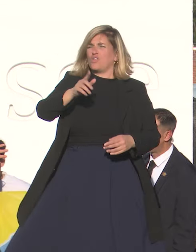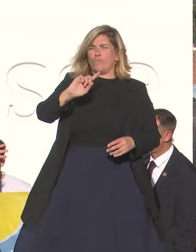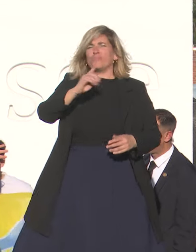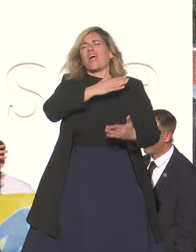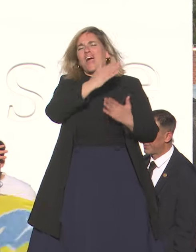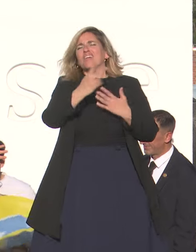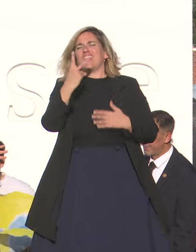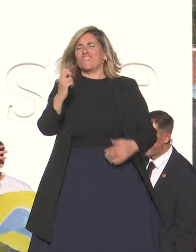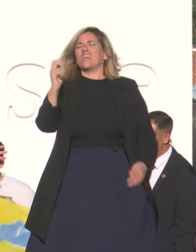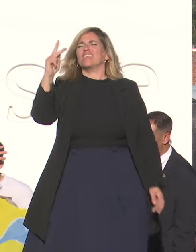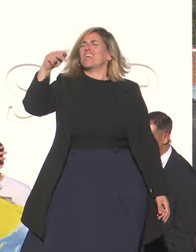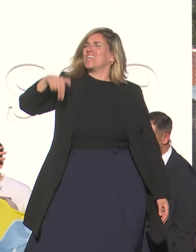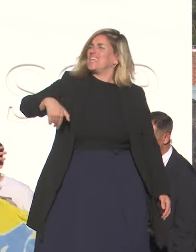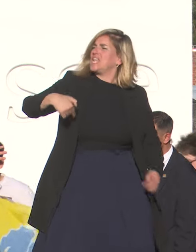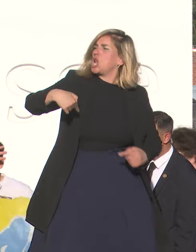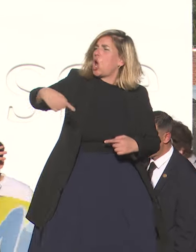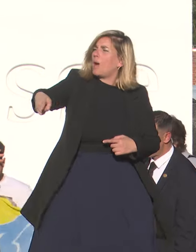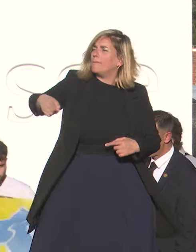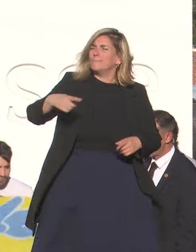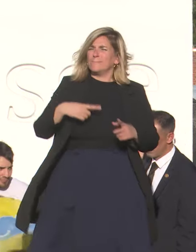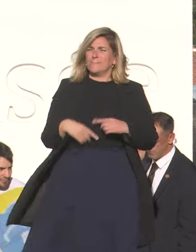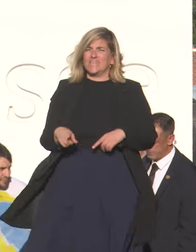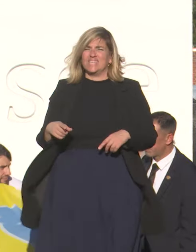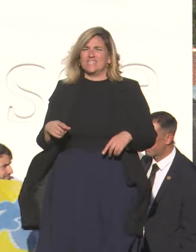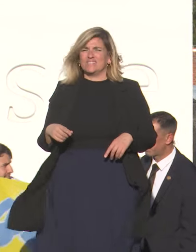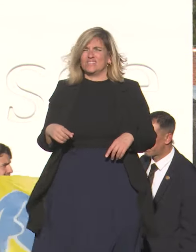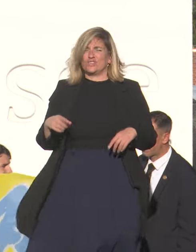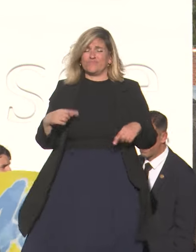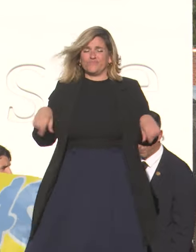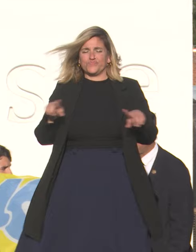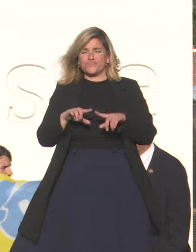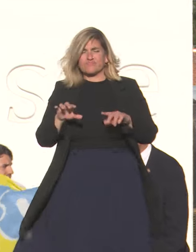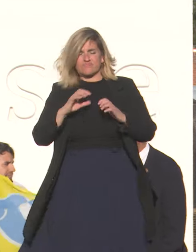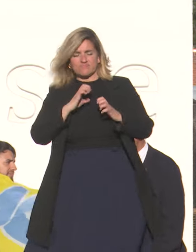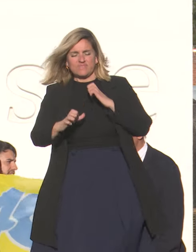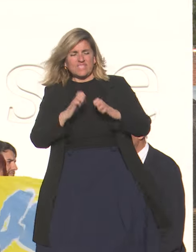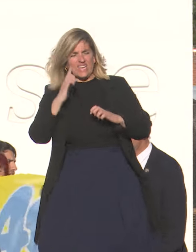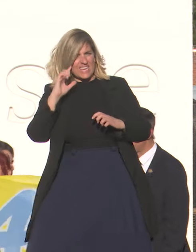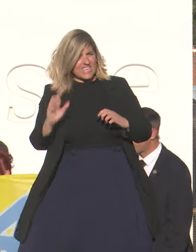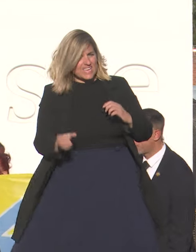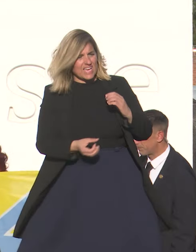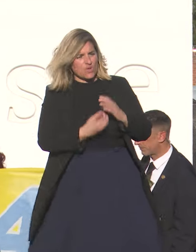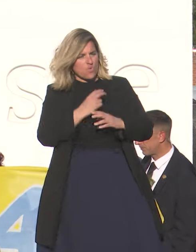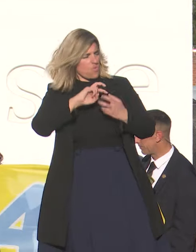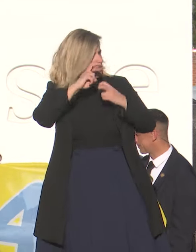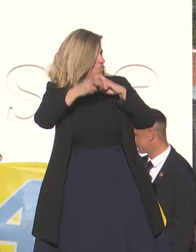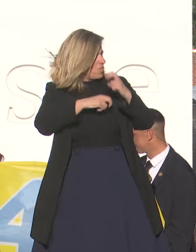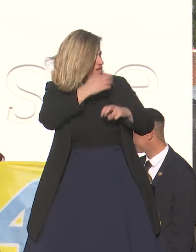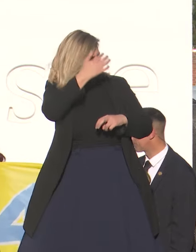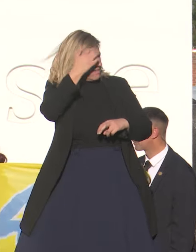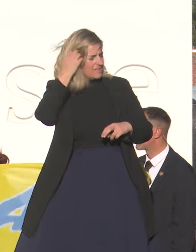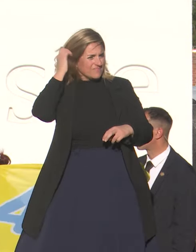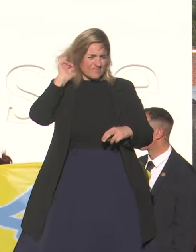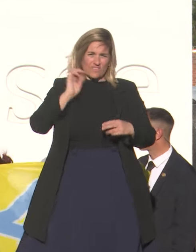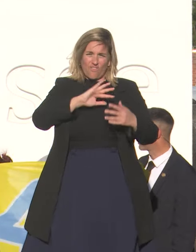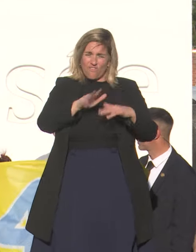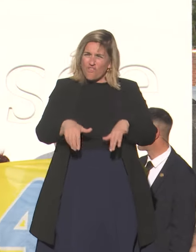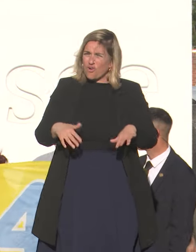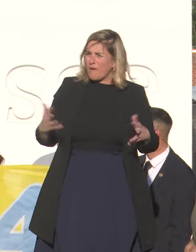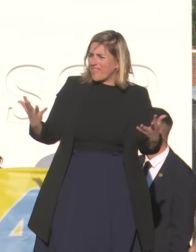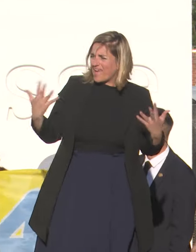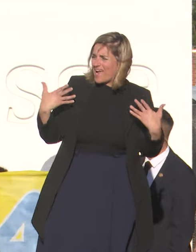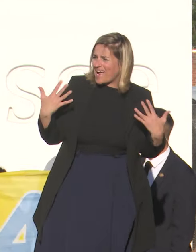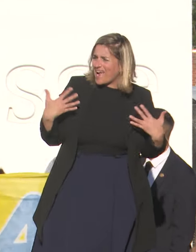Tiene energías renovables, tiene un sistema de calefacción mediante aire